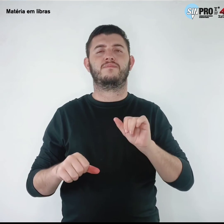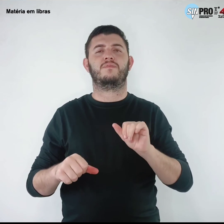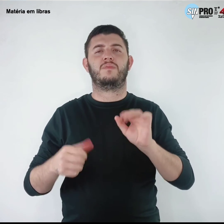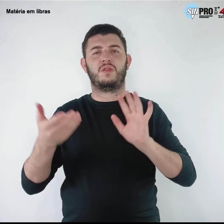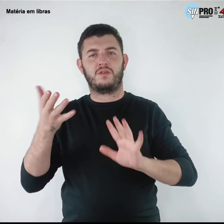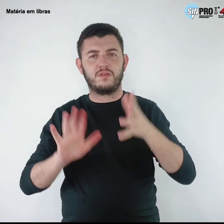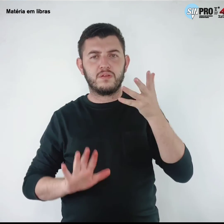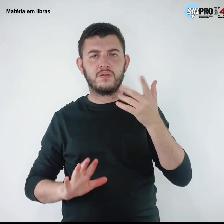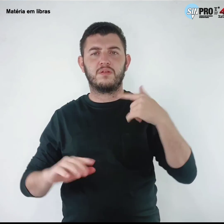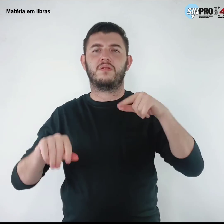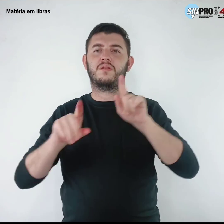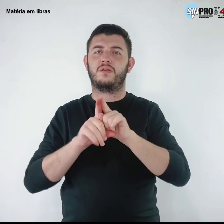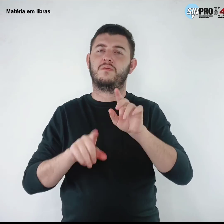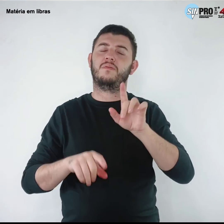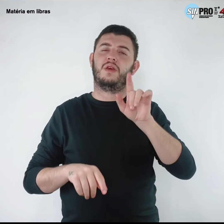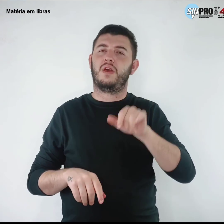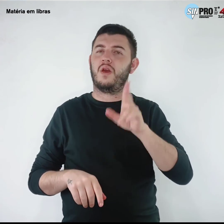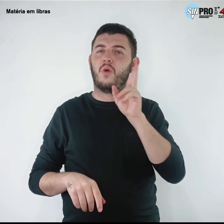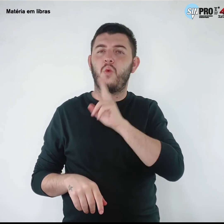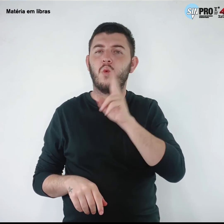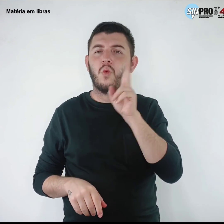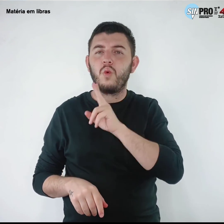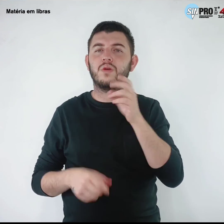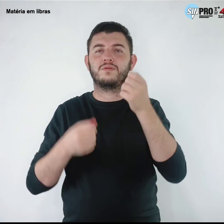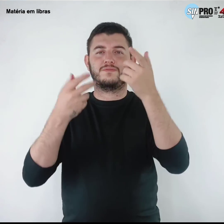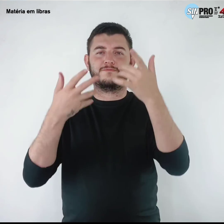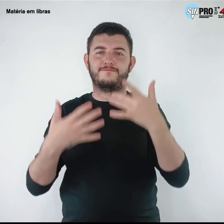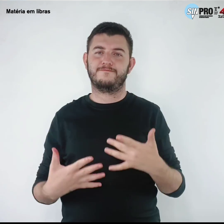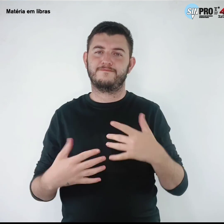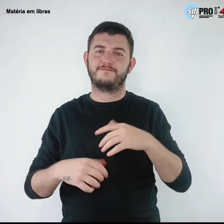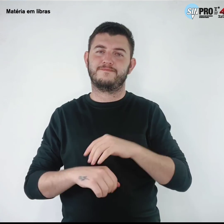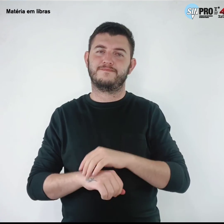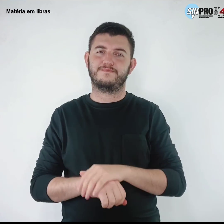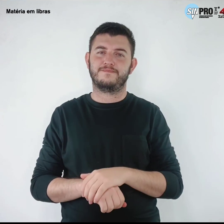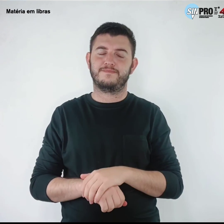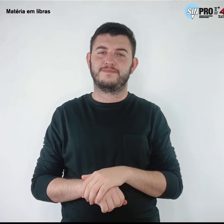cenário. Isso é urgente. Explica. Explica. Explica. Explica.